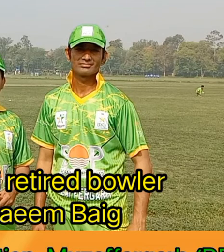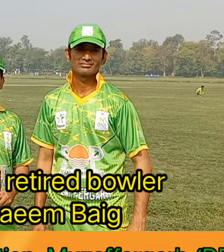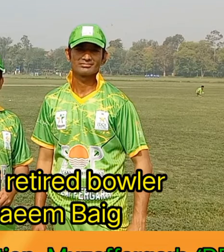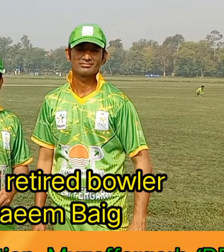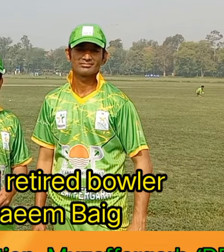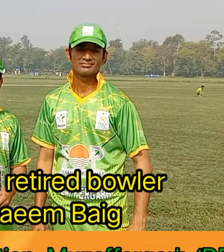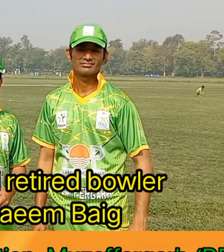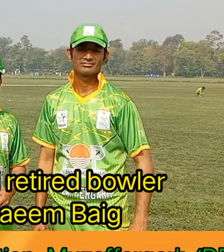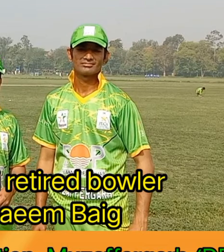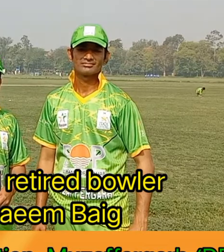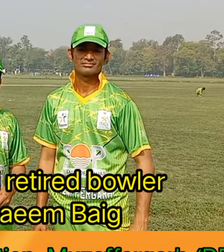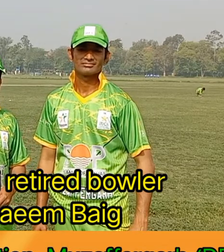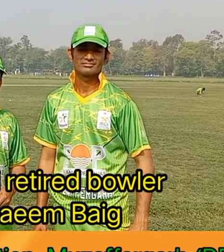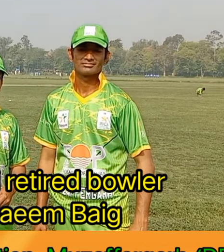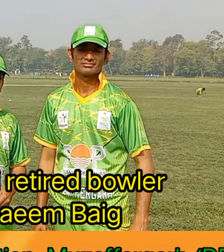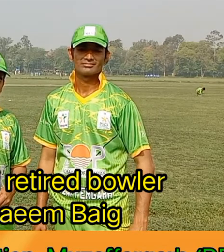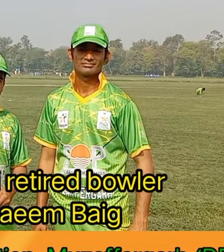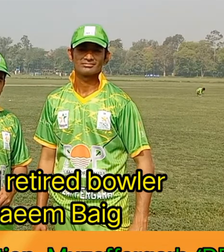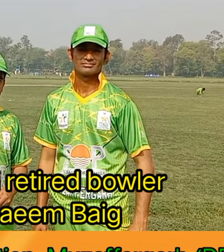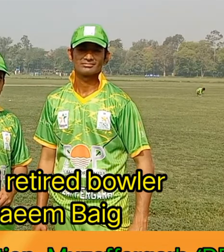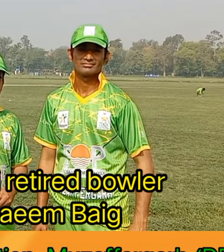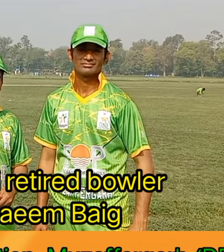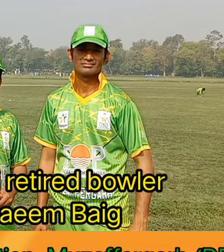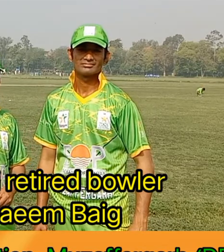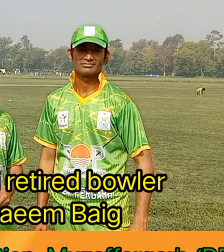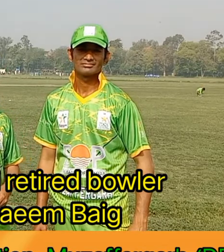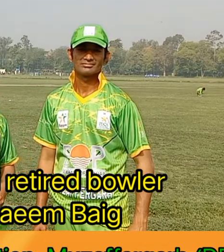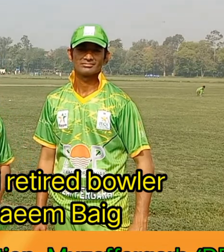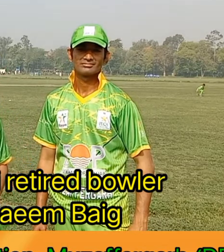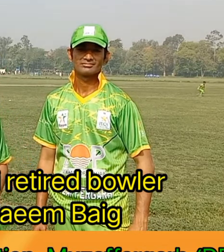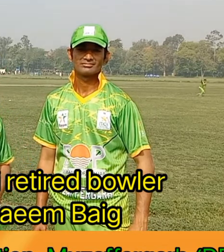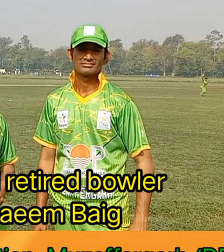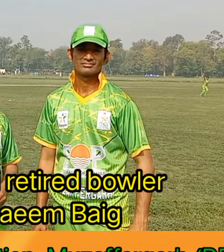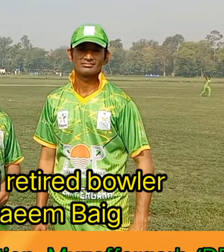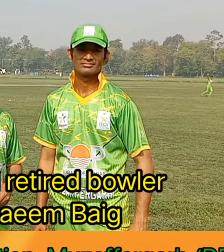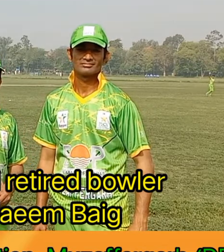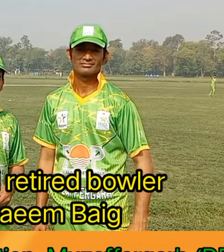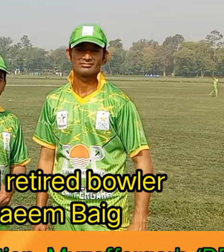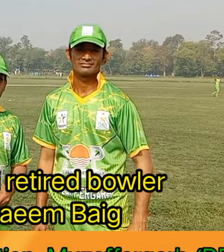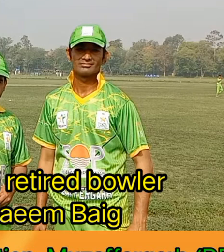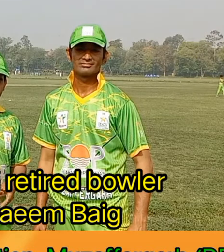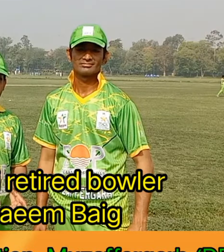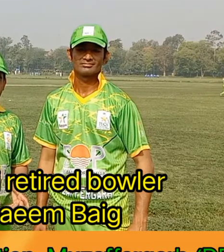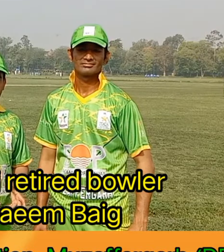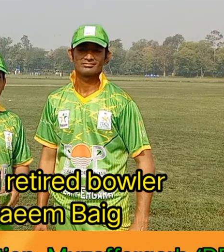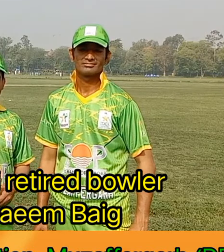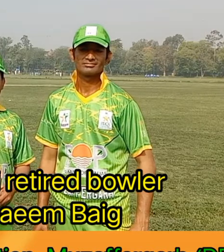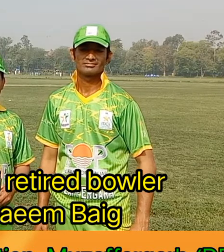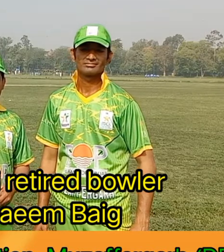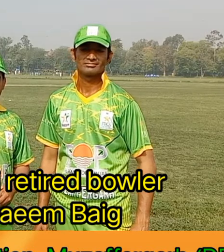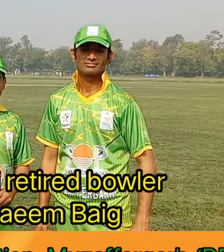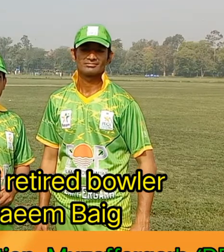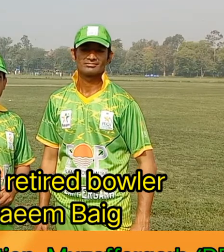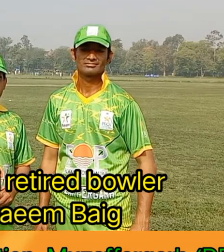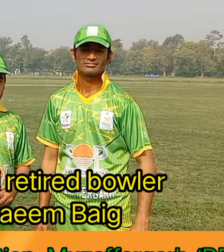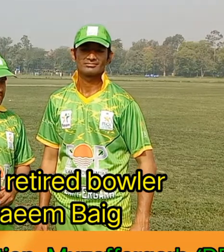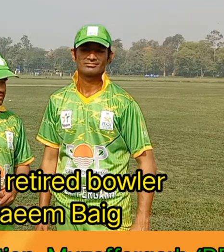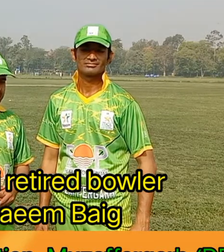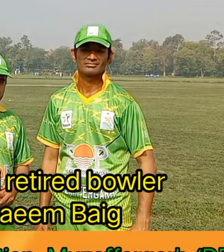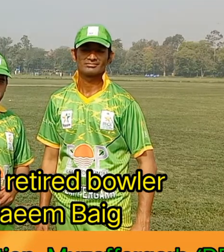ہزار انیس کے اندر اور آج یہ مزفرگڑ کی جانب سے ایزے اٹیک بولر نمائندگی کر